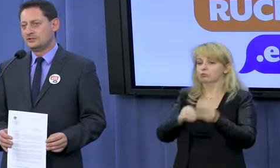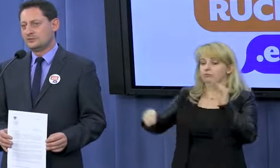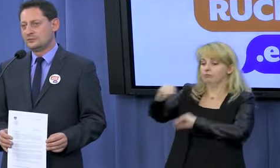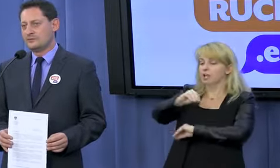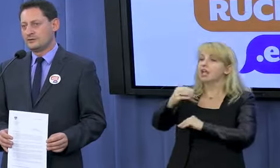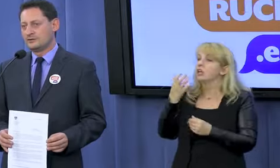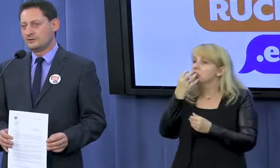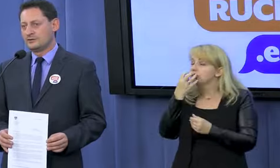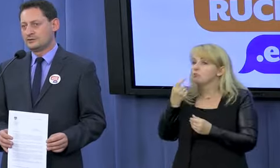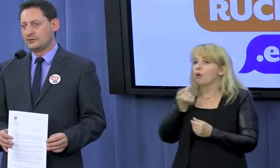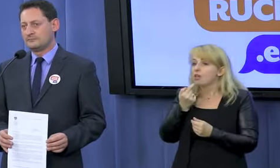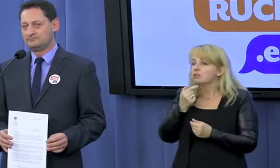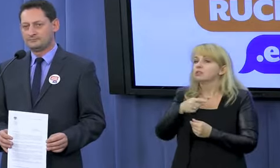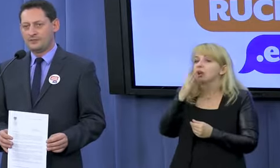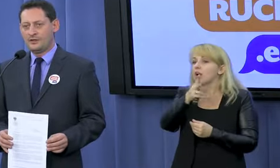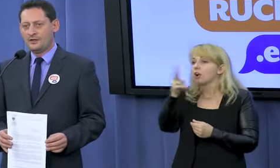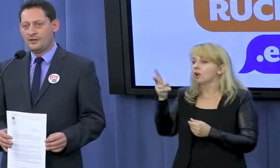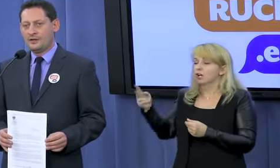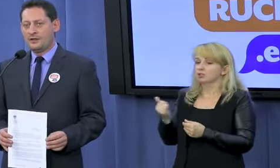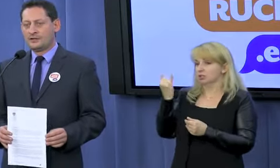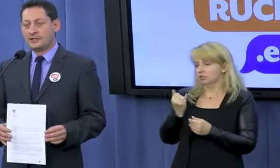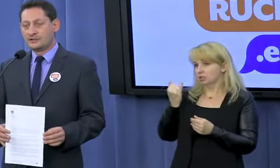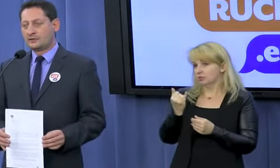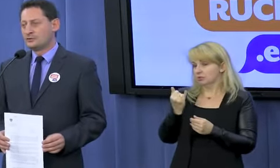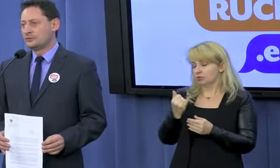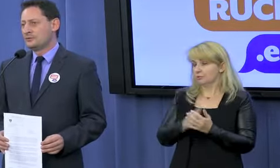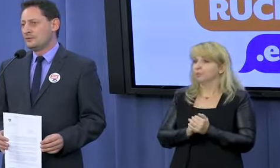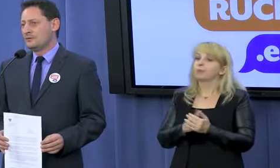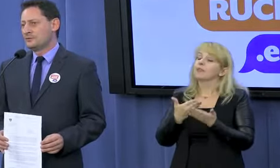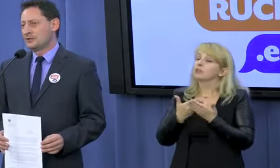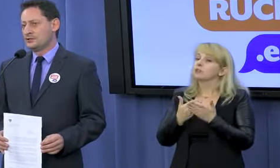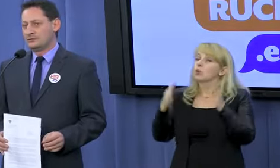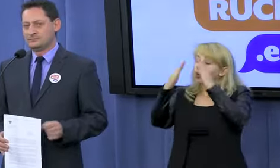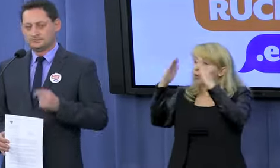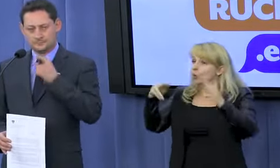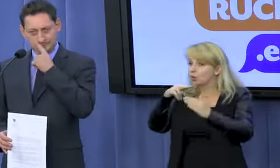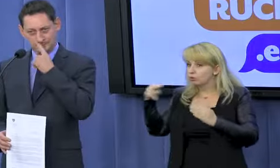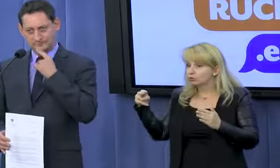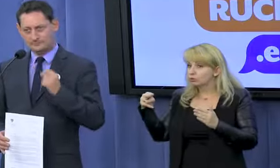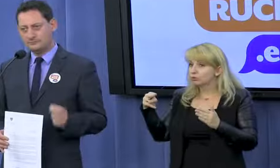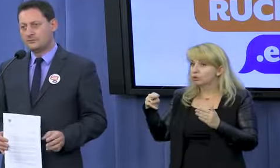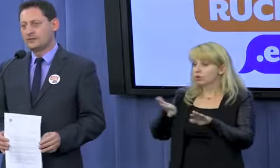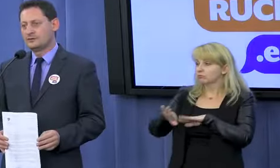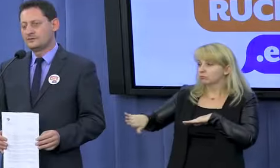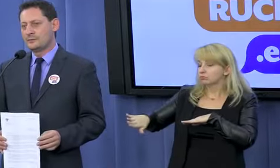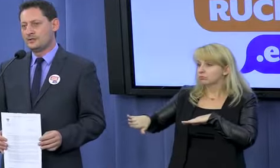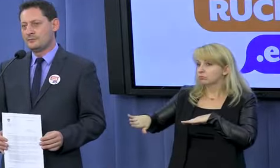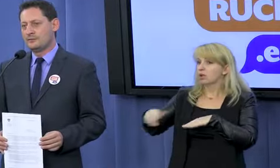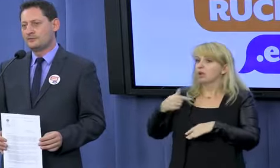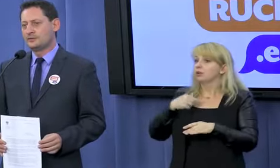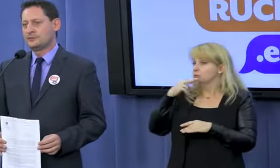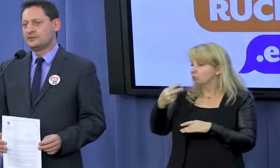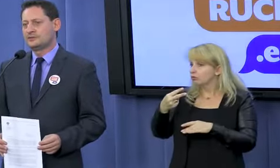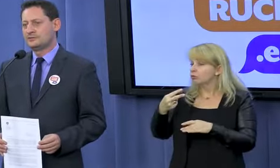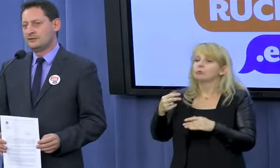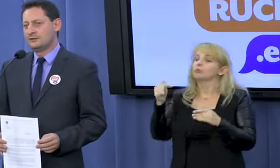dzień, kiedy odbywają się zajęcia w szkole. Dlaczego kościół oprócz tego, o czym wspomniałem,